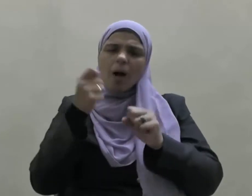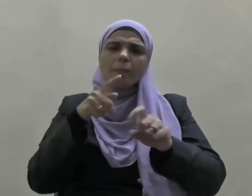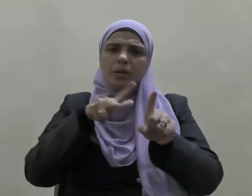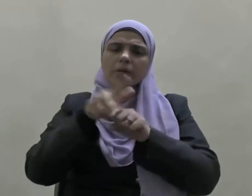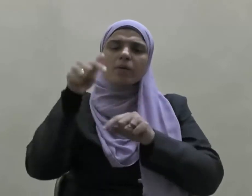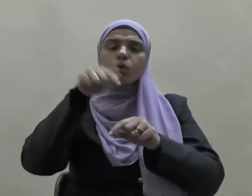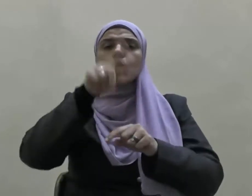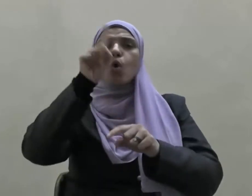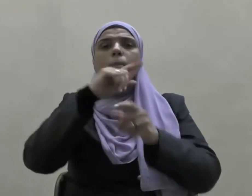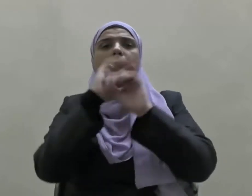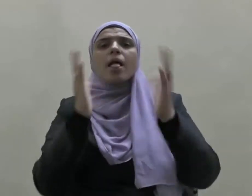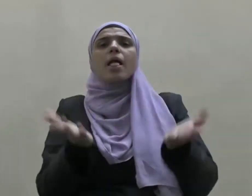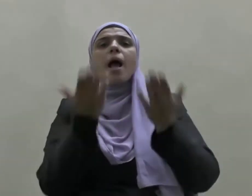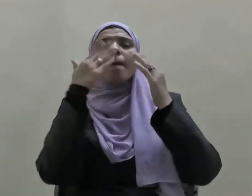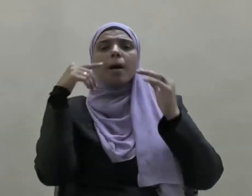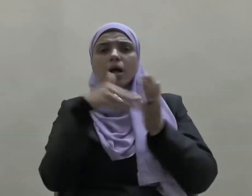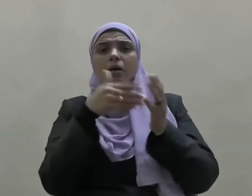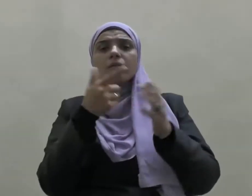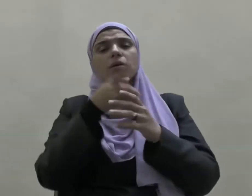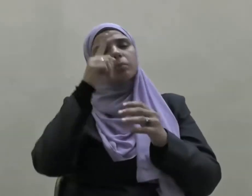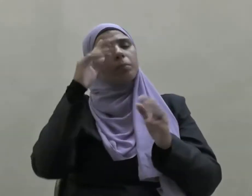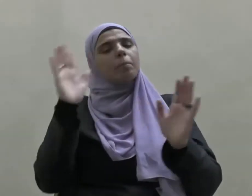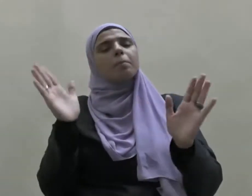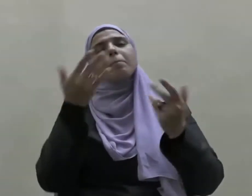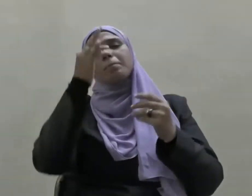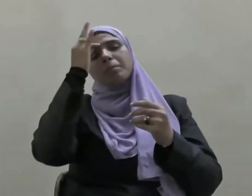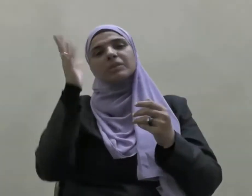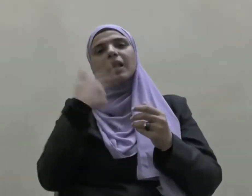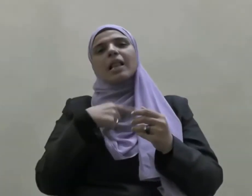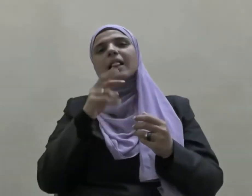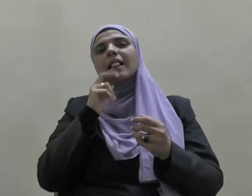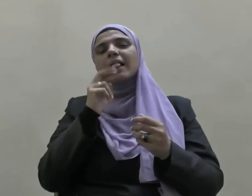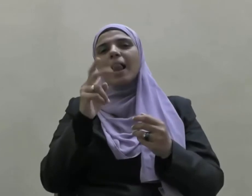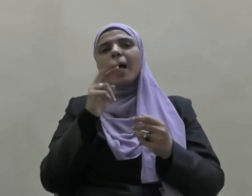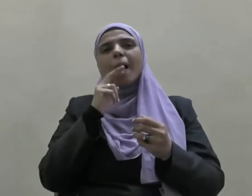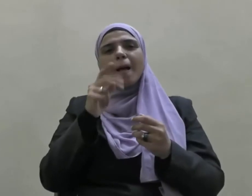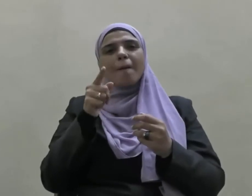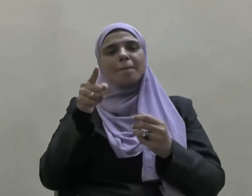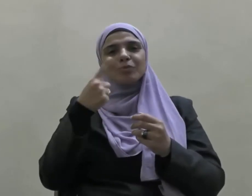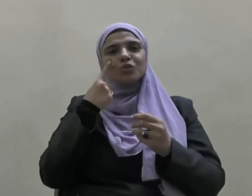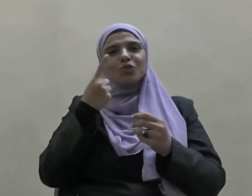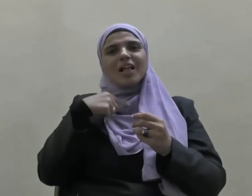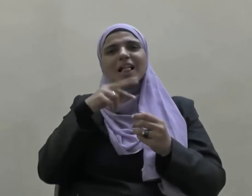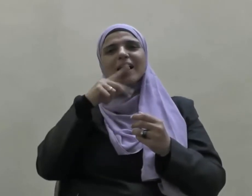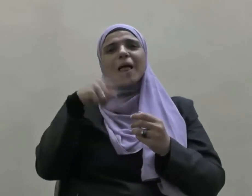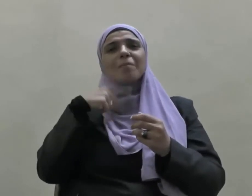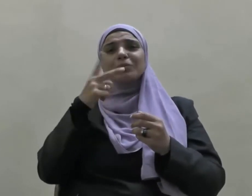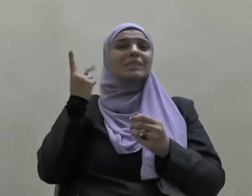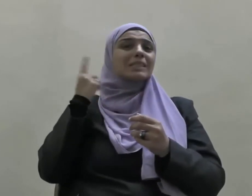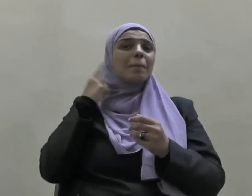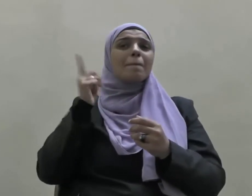شديدة في الآخرة فكيف بمن يتحدث بما لم